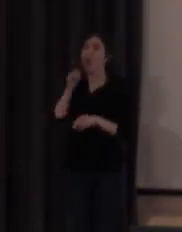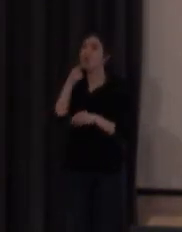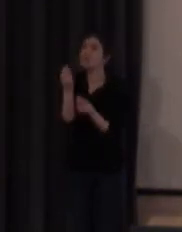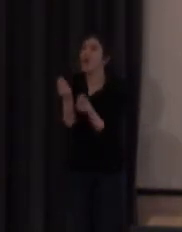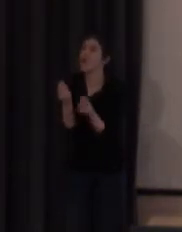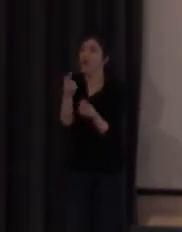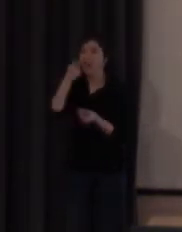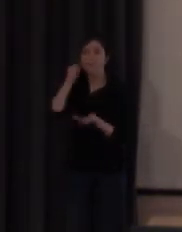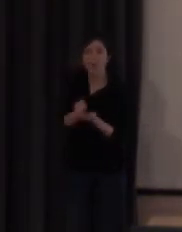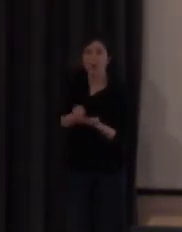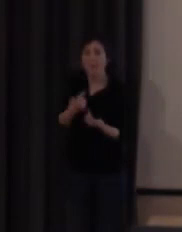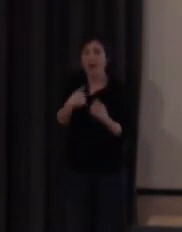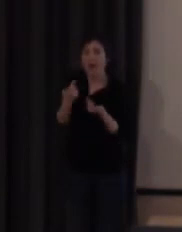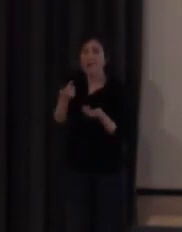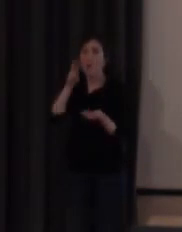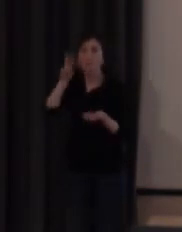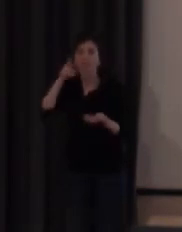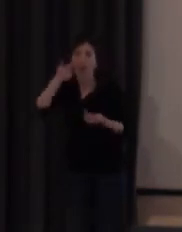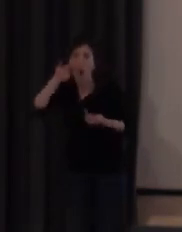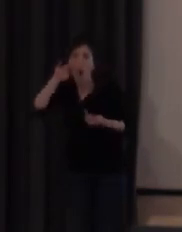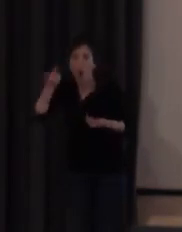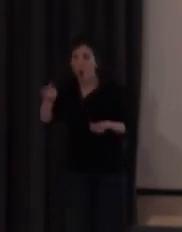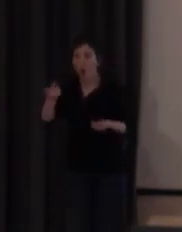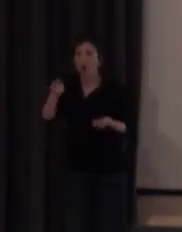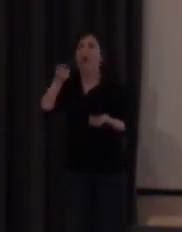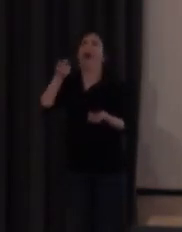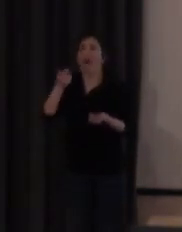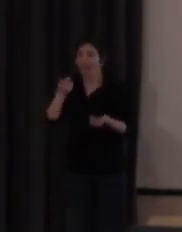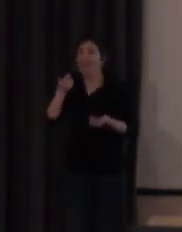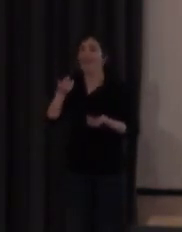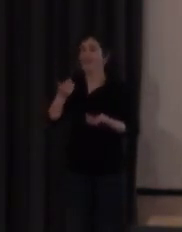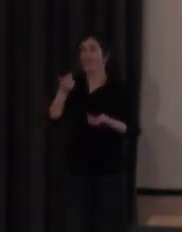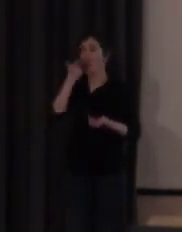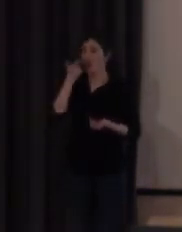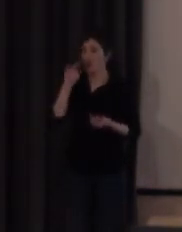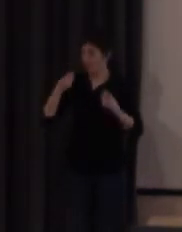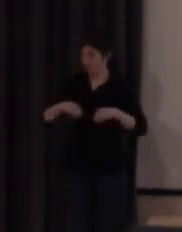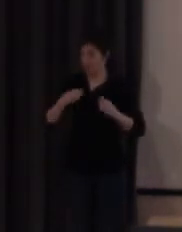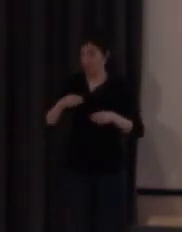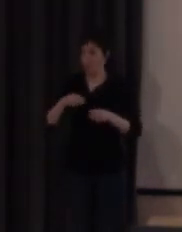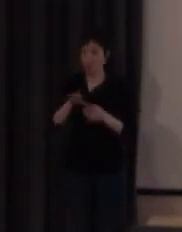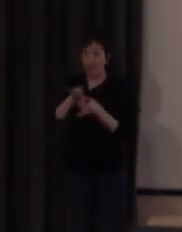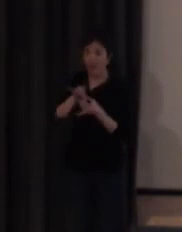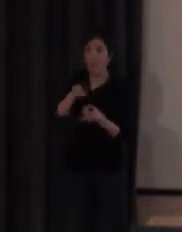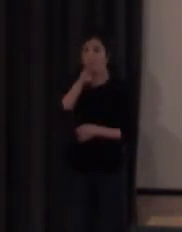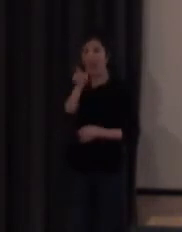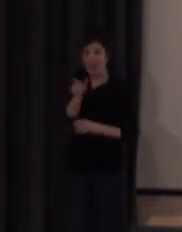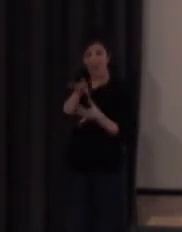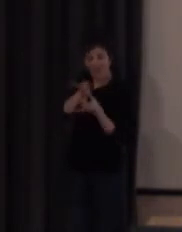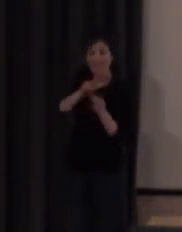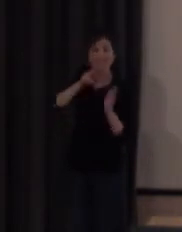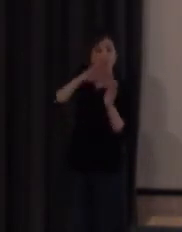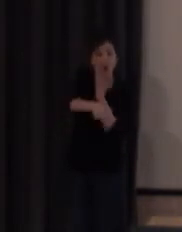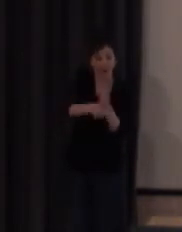aquello que se ha visto, que es el origen, por ejemplo, etimológico, del término historia. La historia es